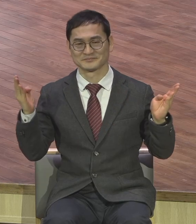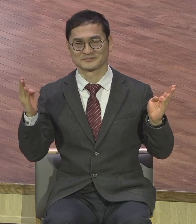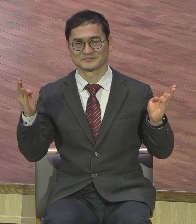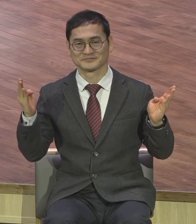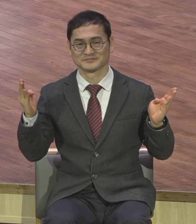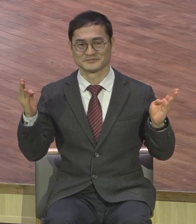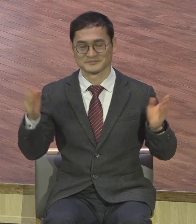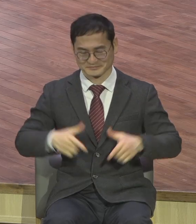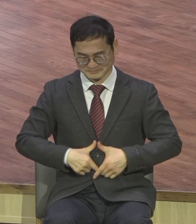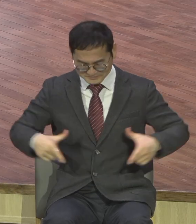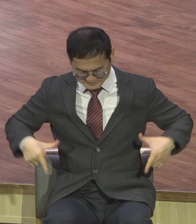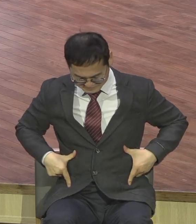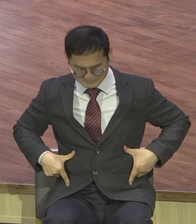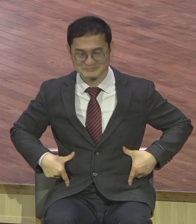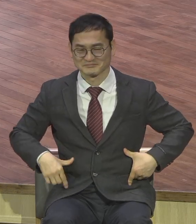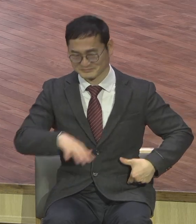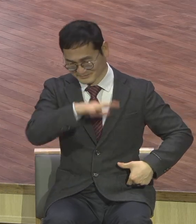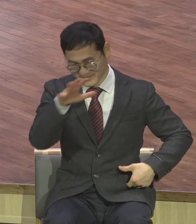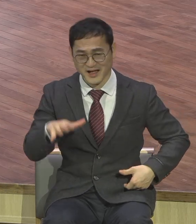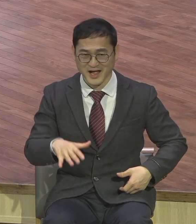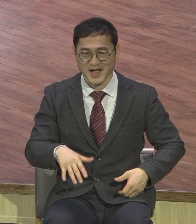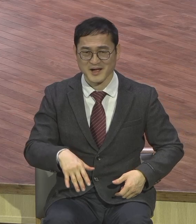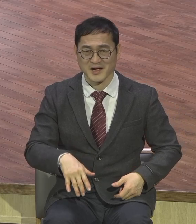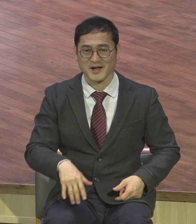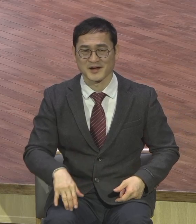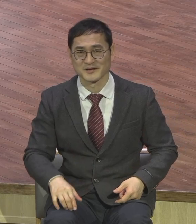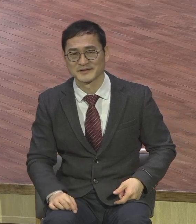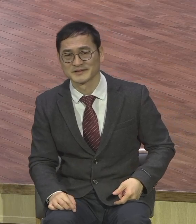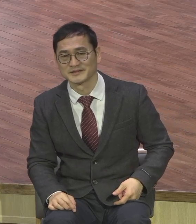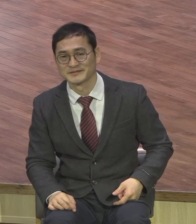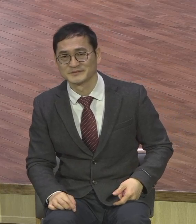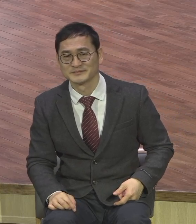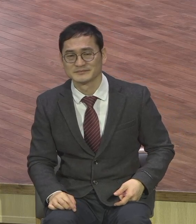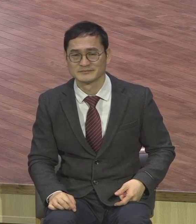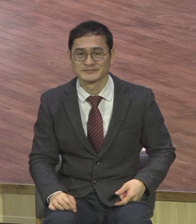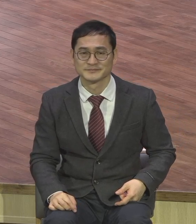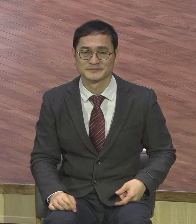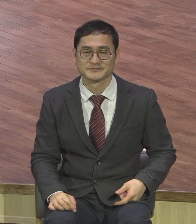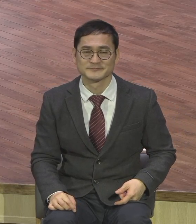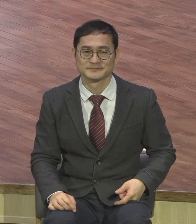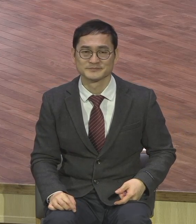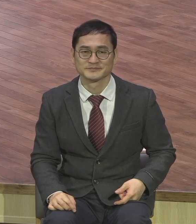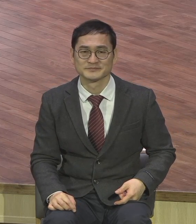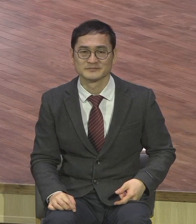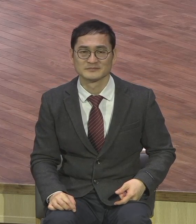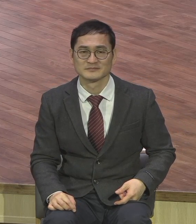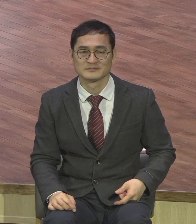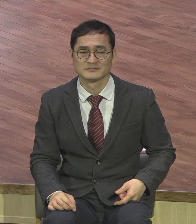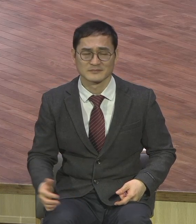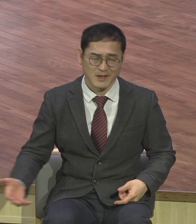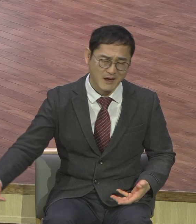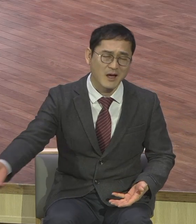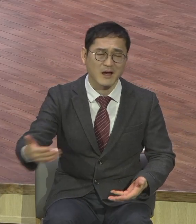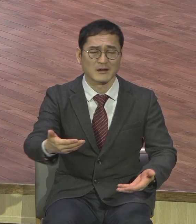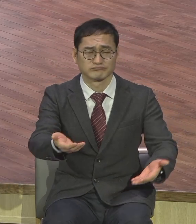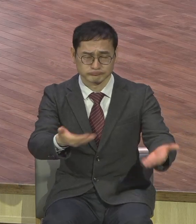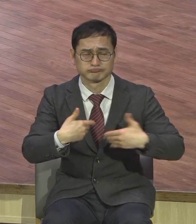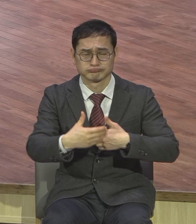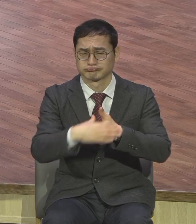수용 받아보세요 온갖 찌꺼기 막 강해서 다 보내고 다 보내고 다 수용력 다 변화시키잖아요